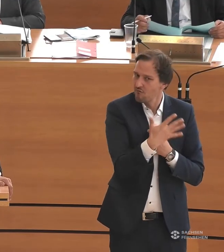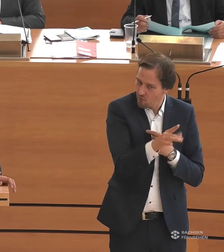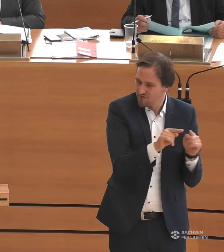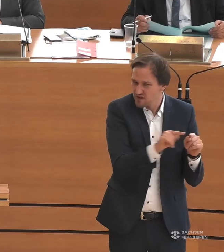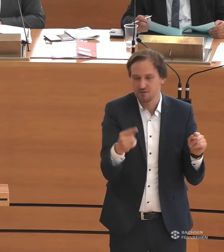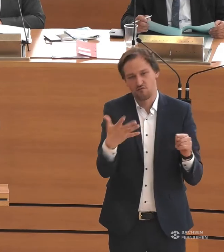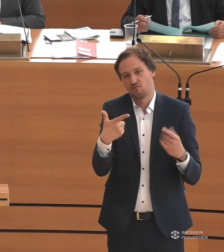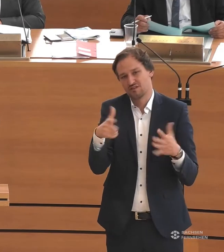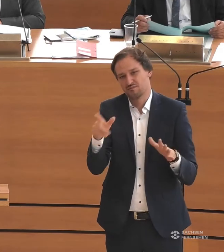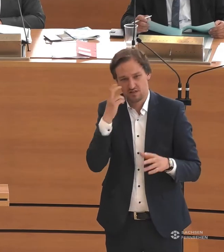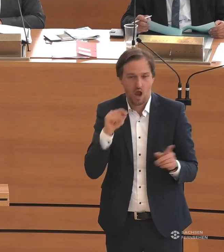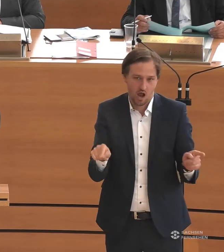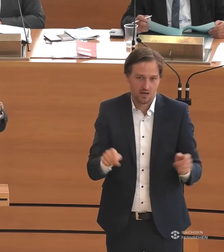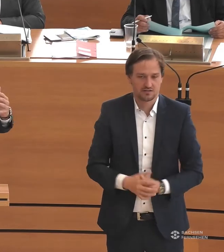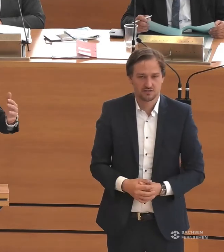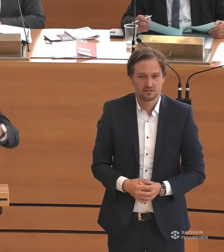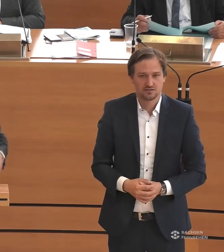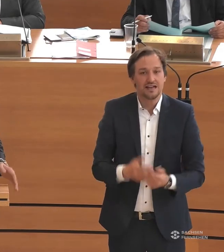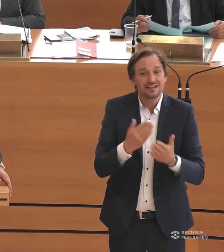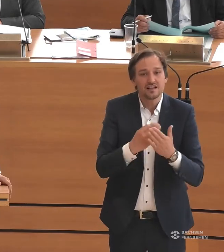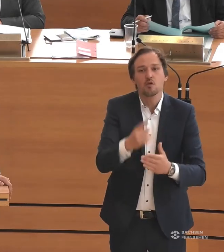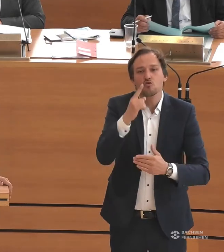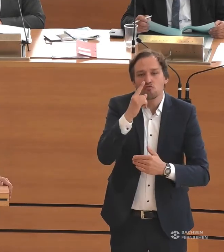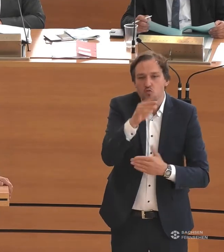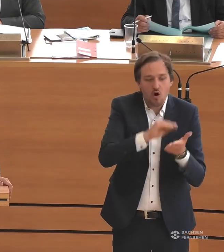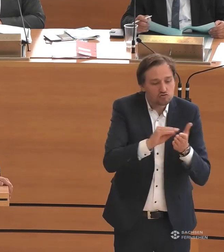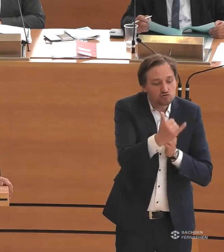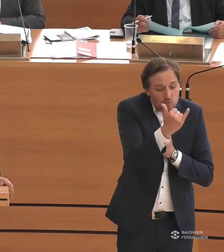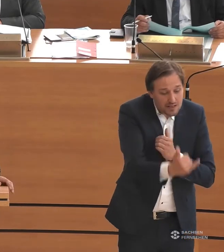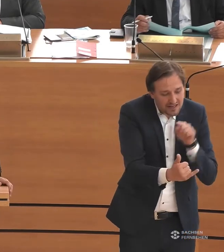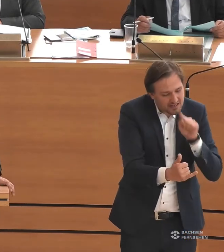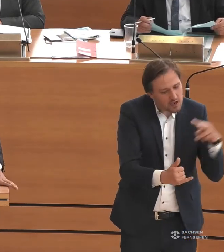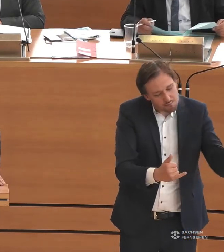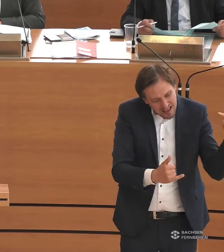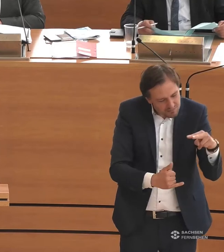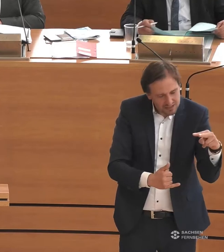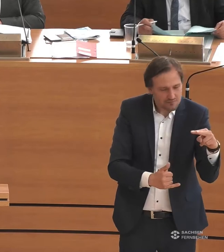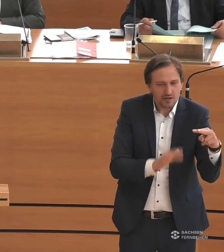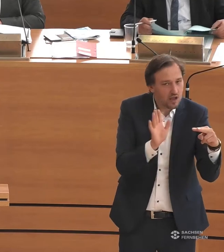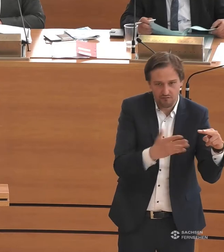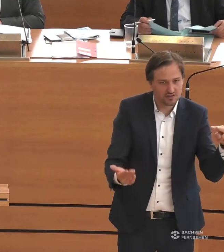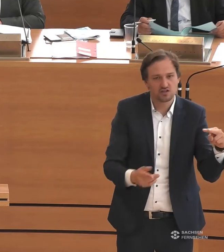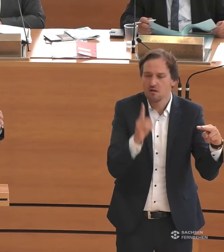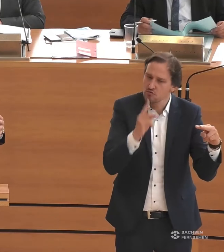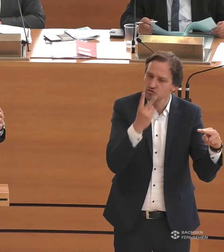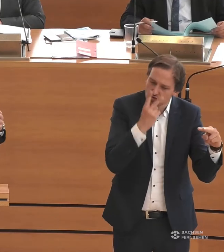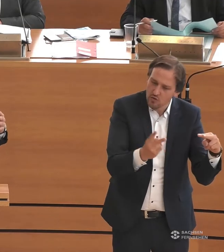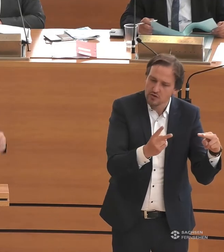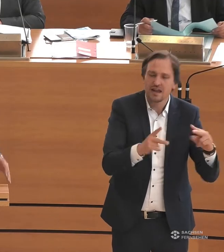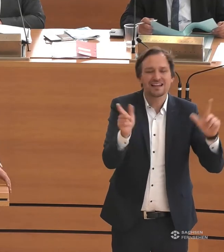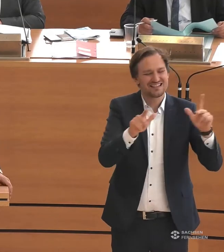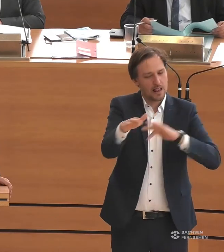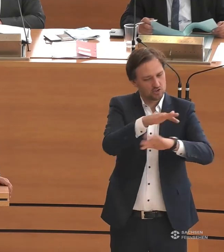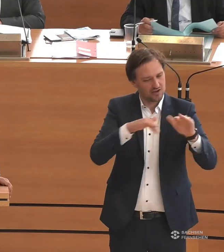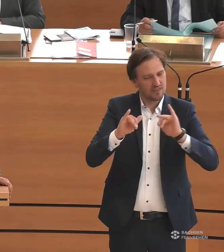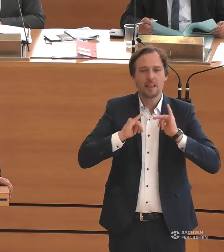wir dürfen es eben nicht nur aus dem Blick beispielsweise eines Schulkindes betrachten, sondern uns die Frage stellen, was gewinnen wir alle gemeinsam